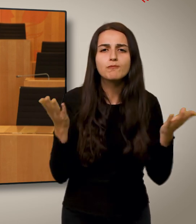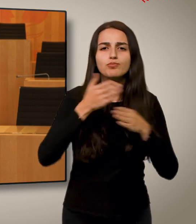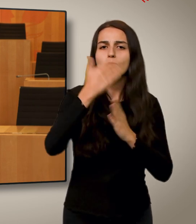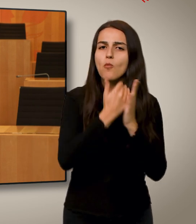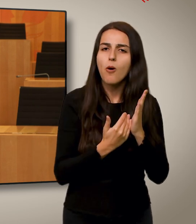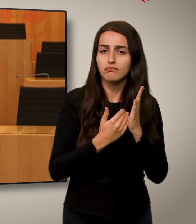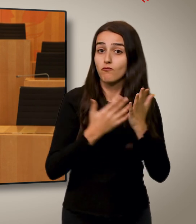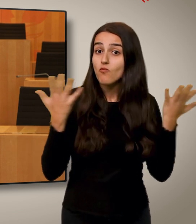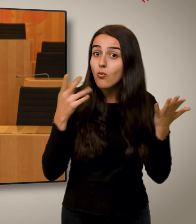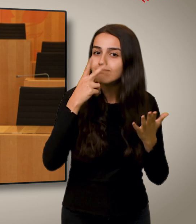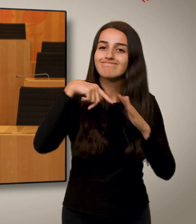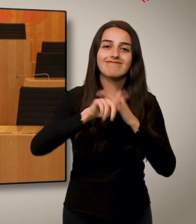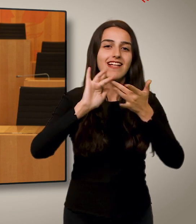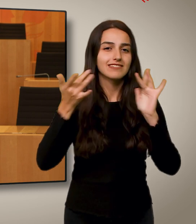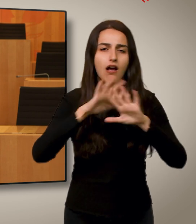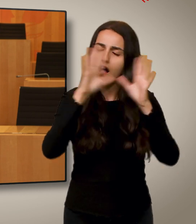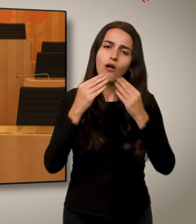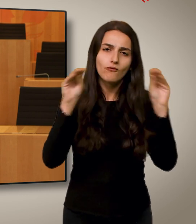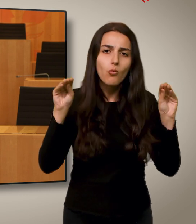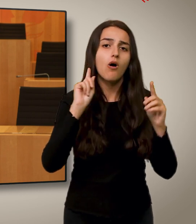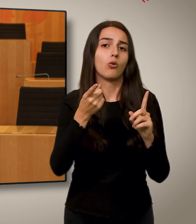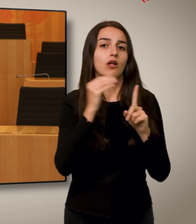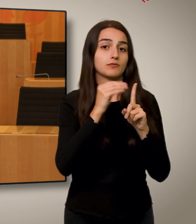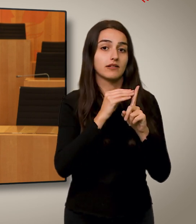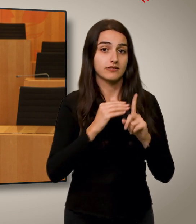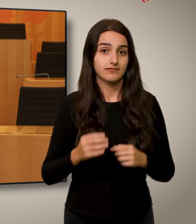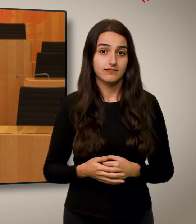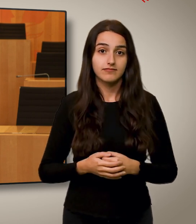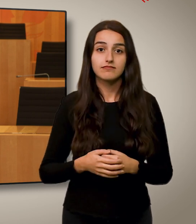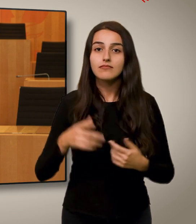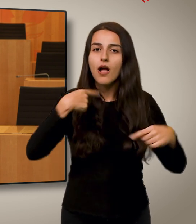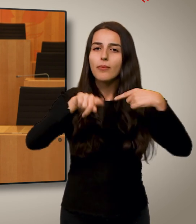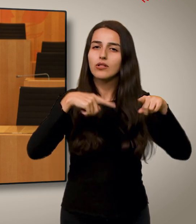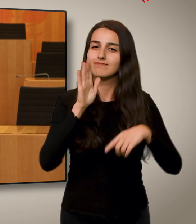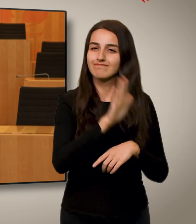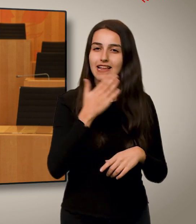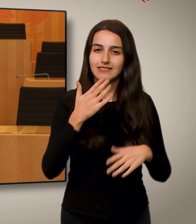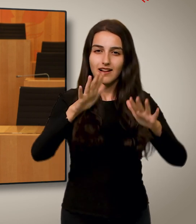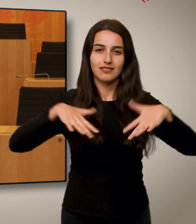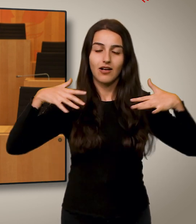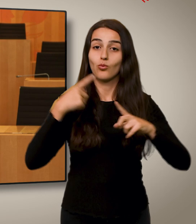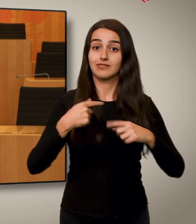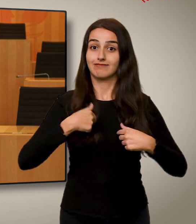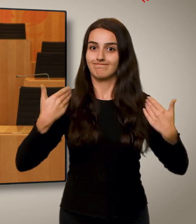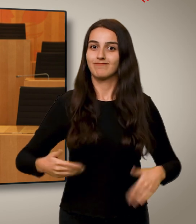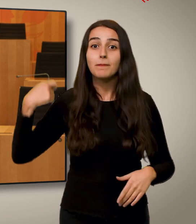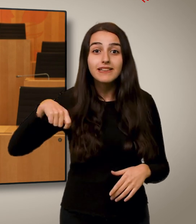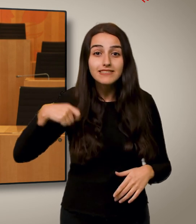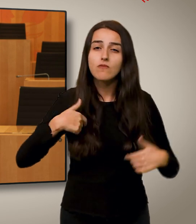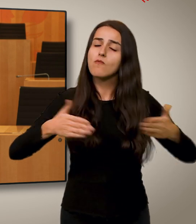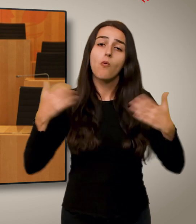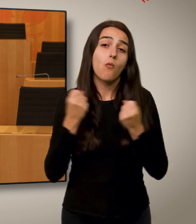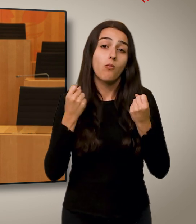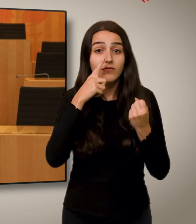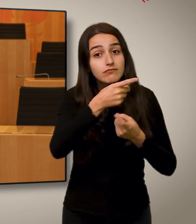Besucherprogramme finden Sie bei uns im Internet alle Informationen und Ansprechpartner. Die Abgeordneten des Hessischen Landtags und ich als Präsidentin